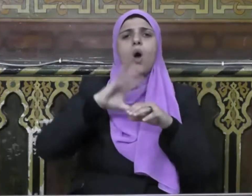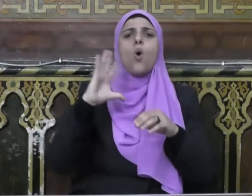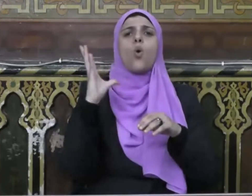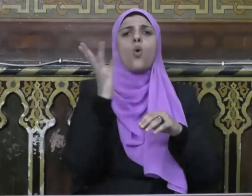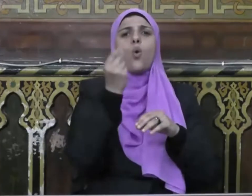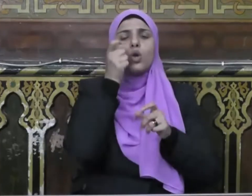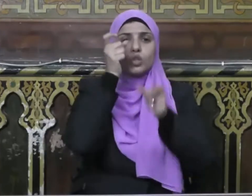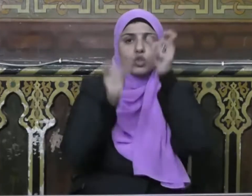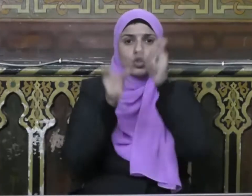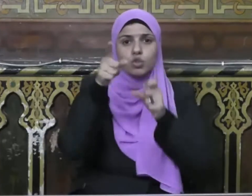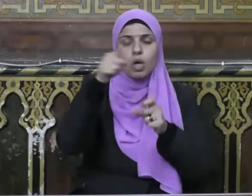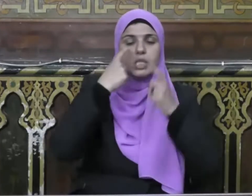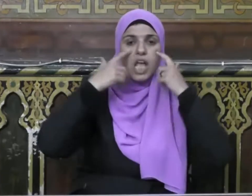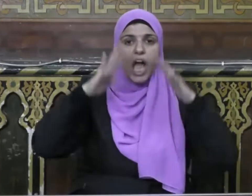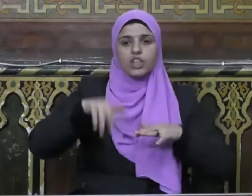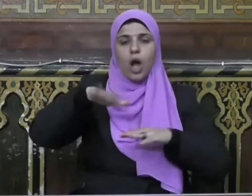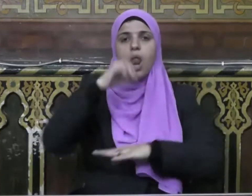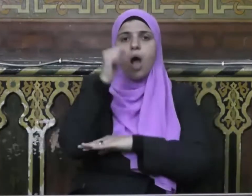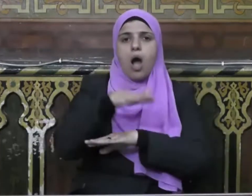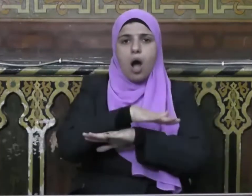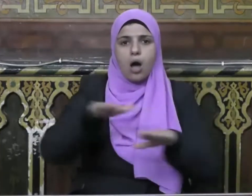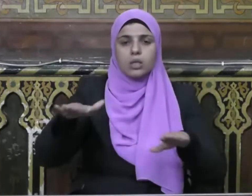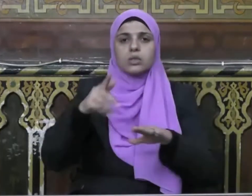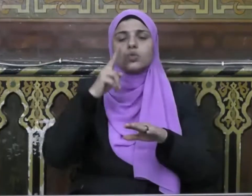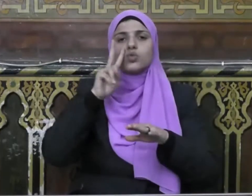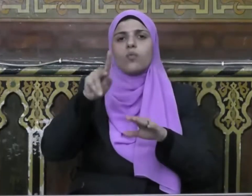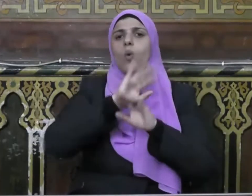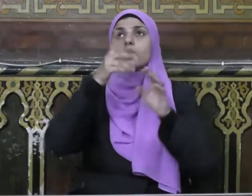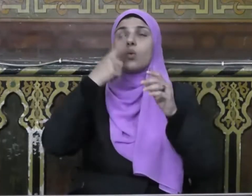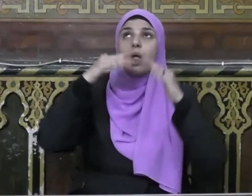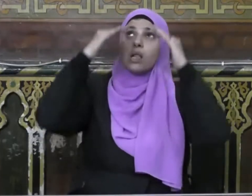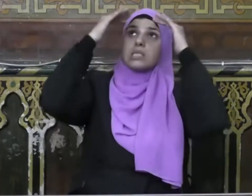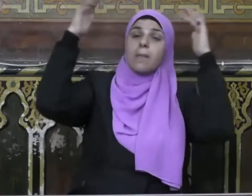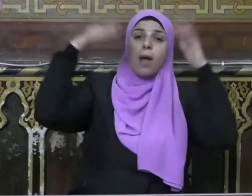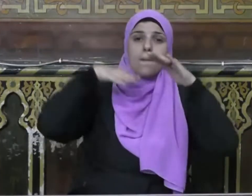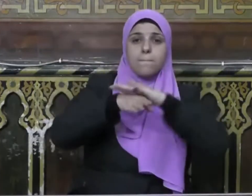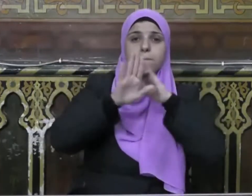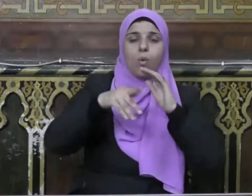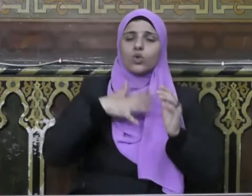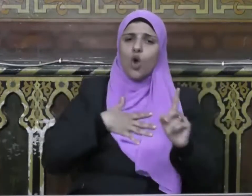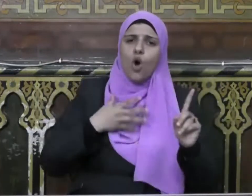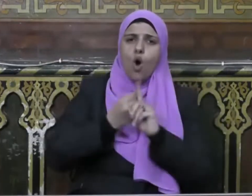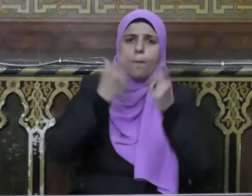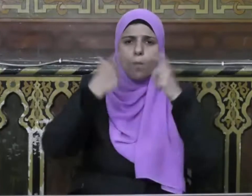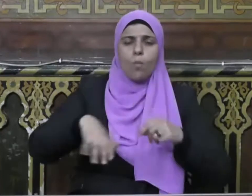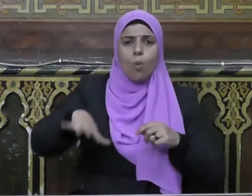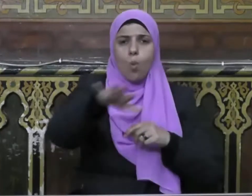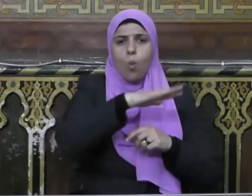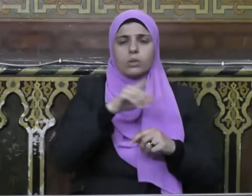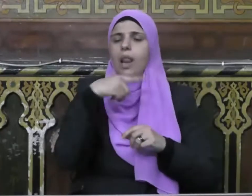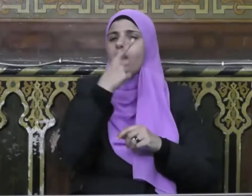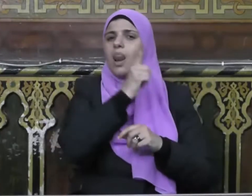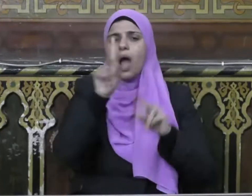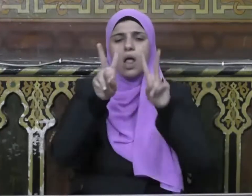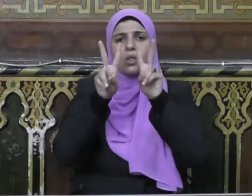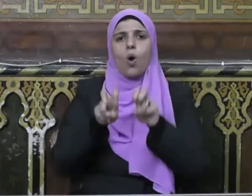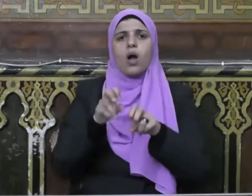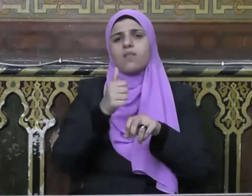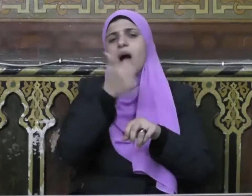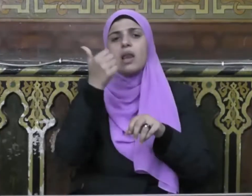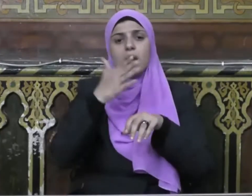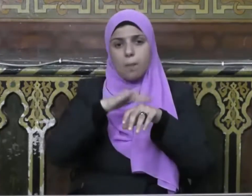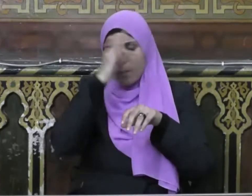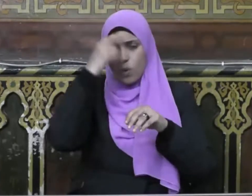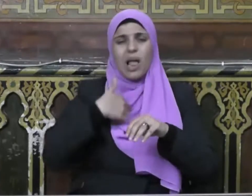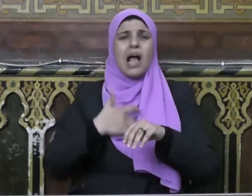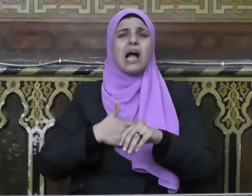على كل من يعيش على أرضه ويستظل بسمائه فحب الوطن لا يتوقف